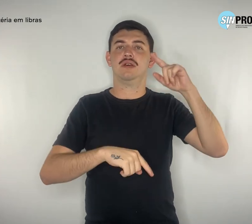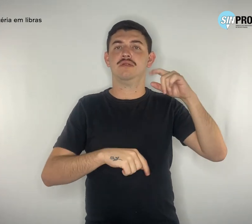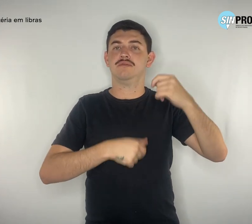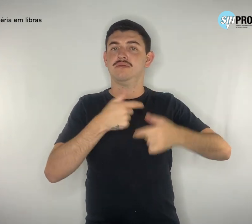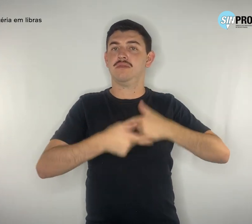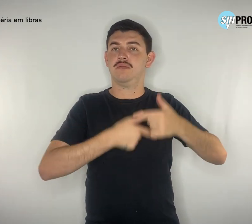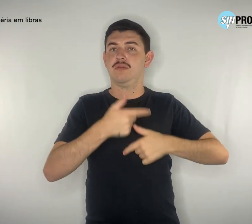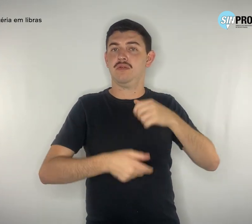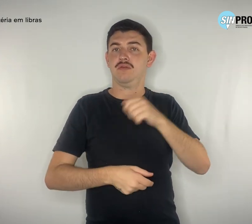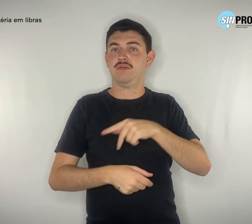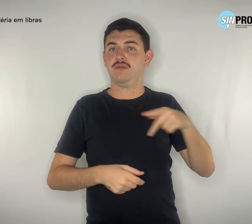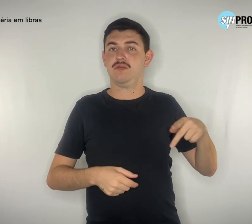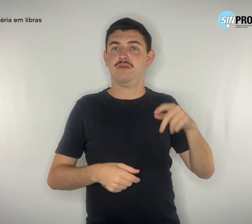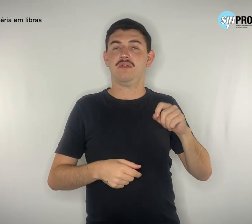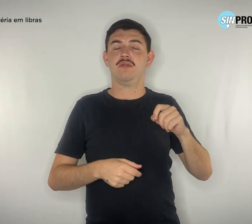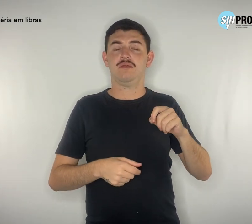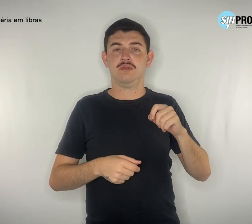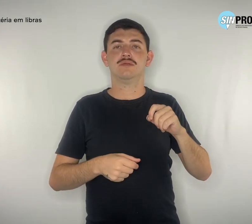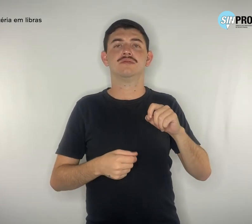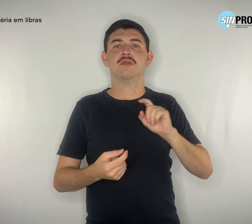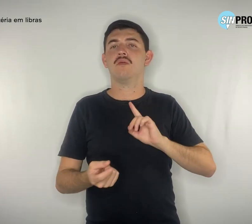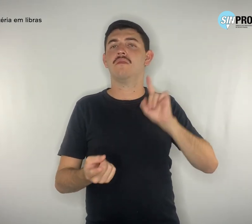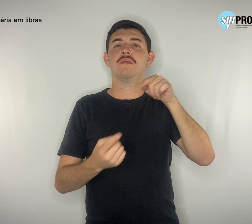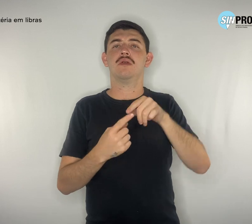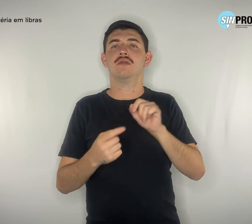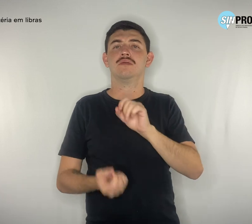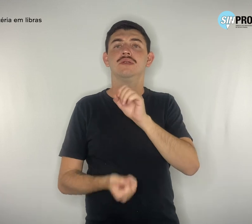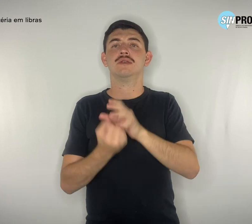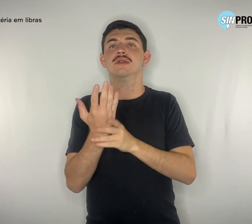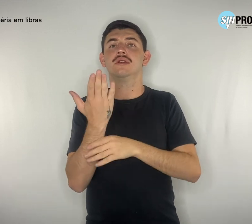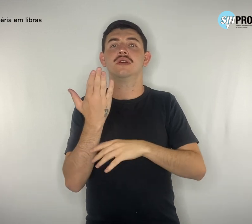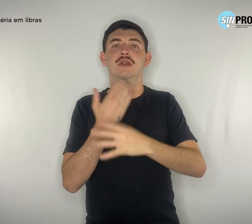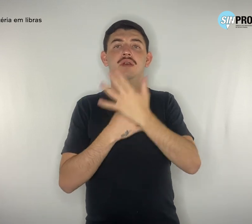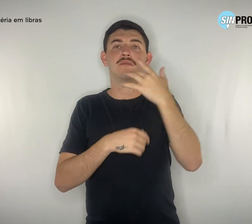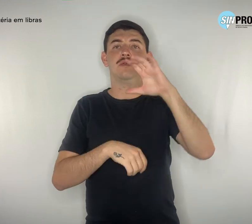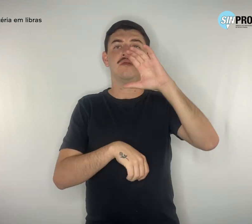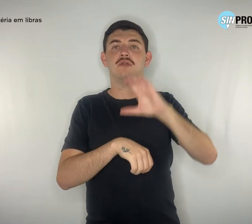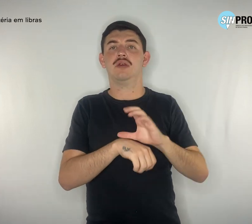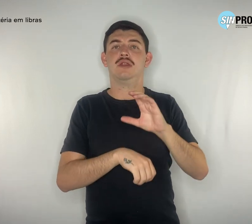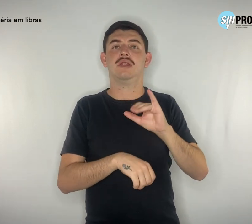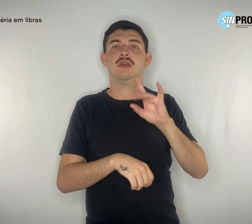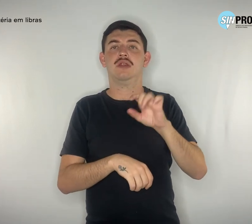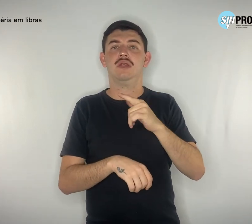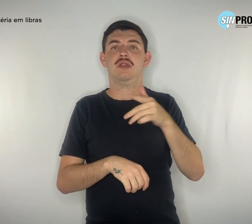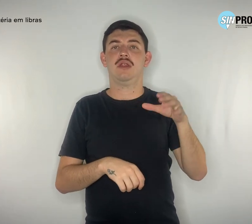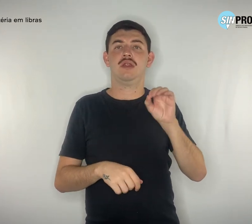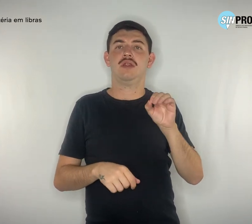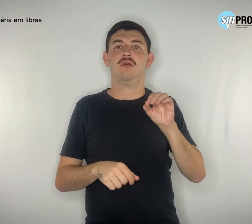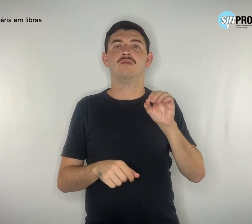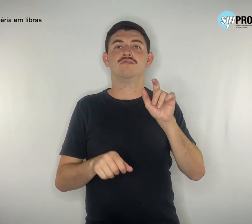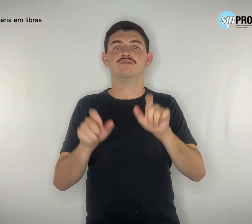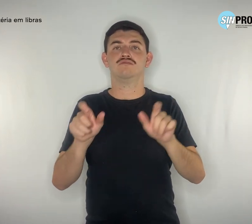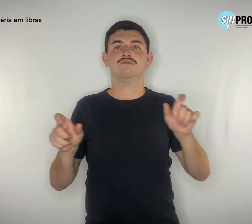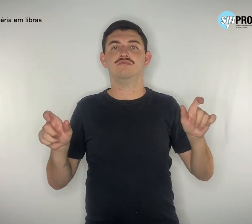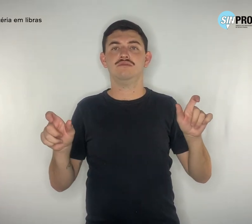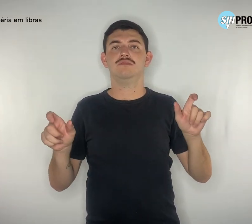Magistério, de forma a criar cidadãos e cidadãs. De forma a fazer com que os